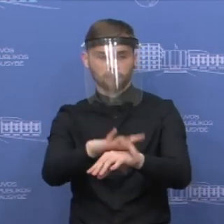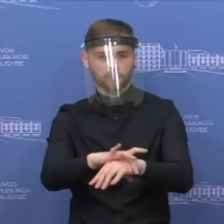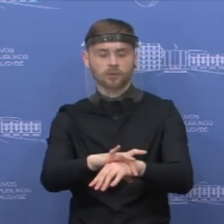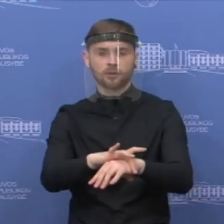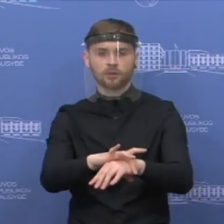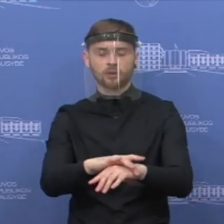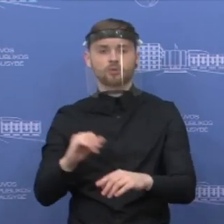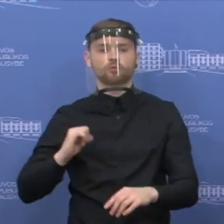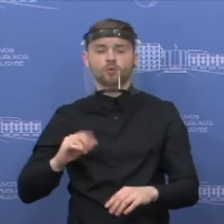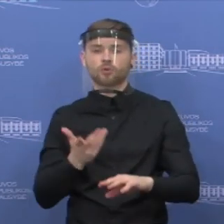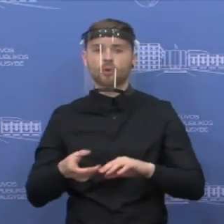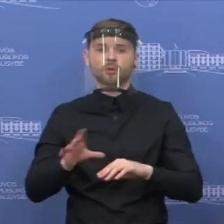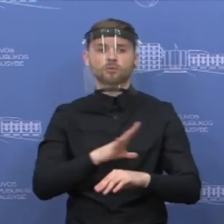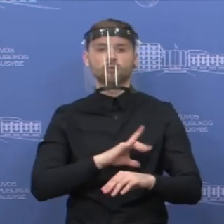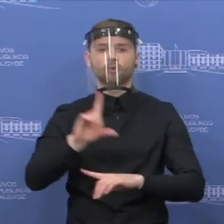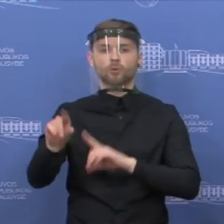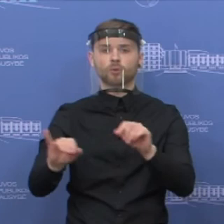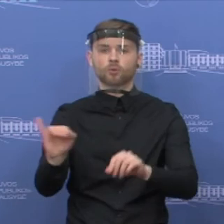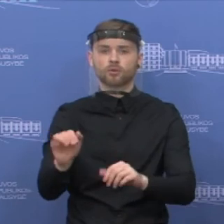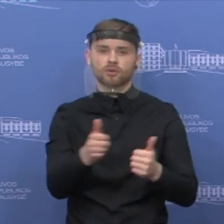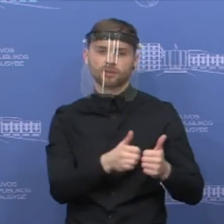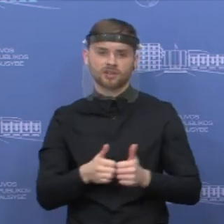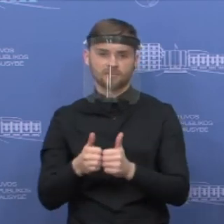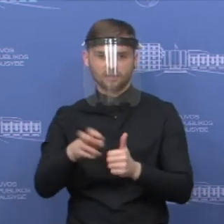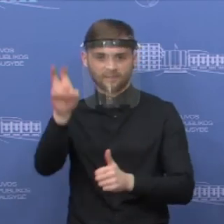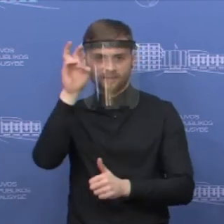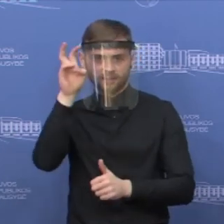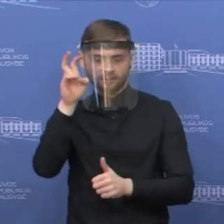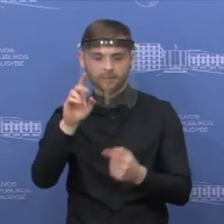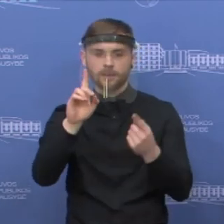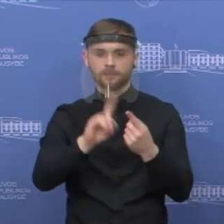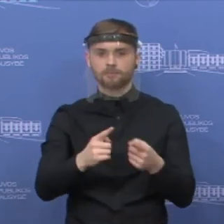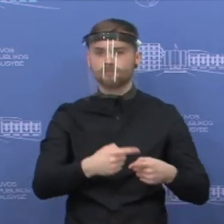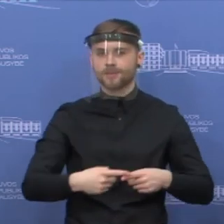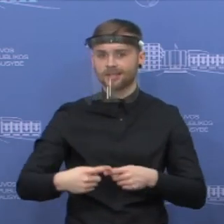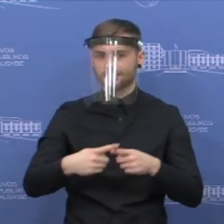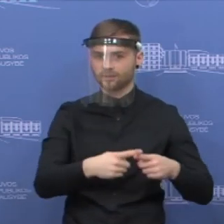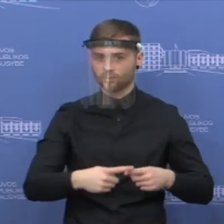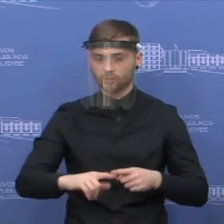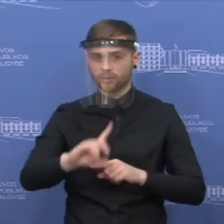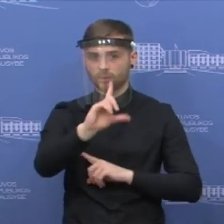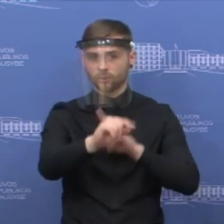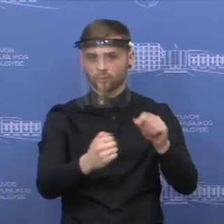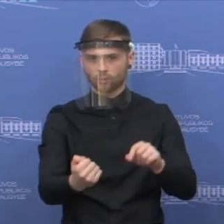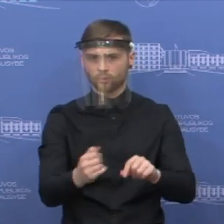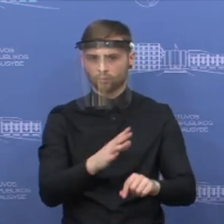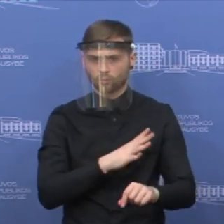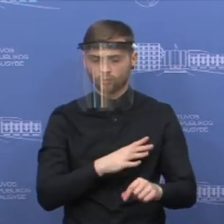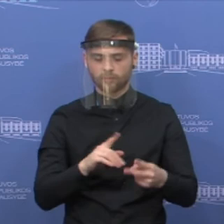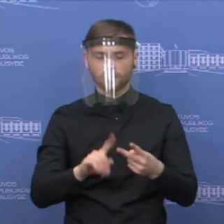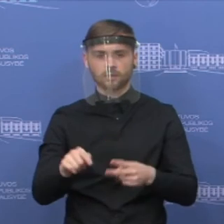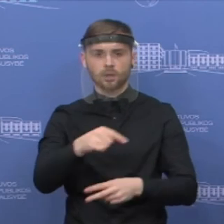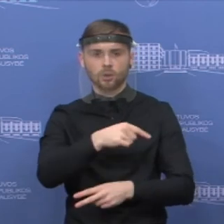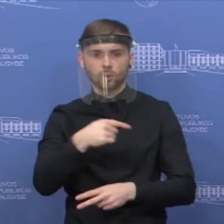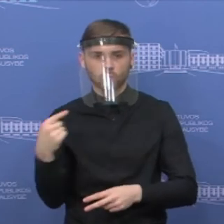asmenų vyko į mūsų kaimininės valstybės, tai pirmiausia Baltarusijos Respubliką, Rusijos